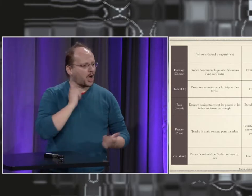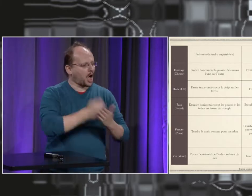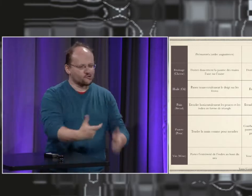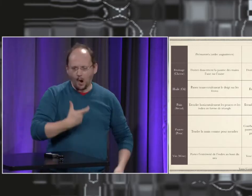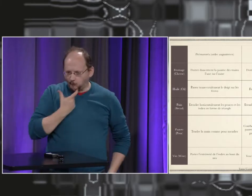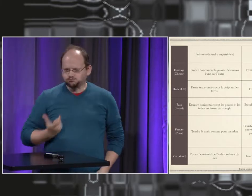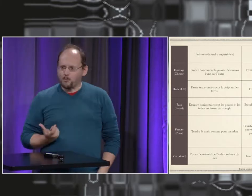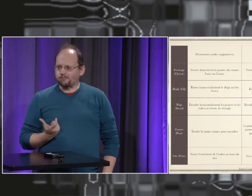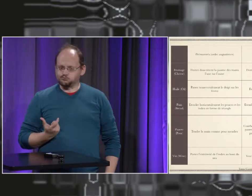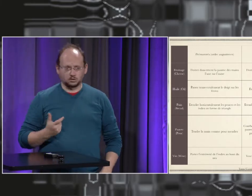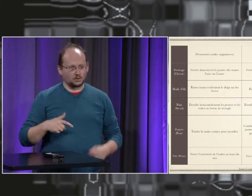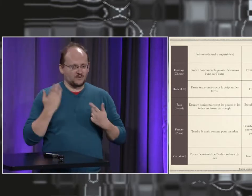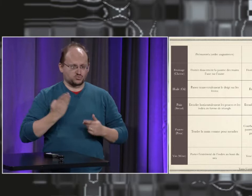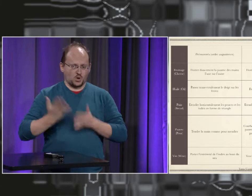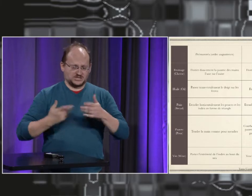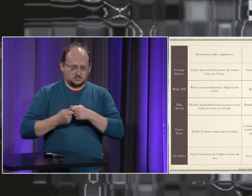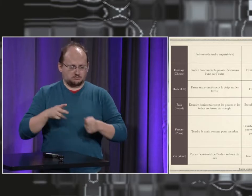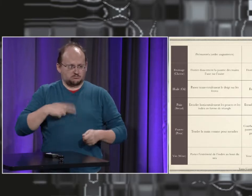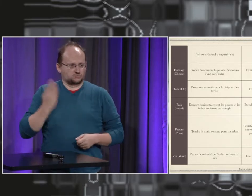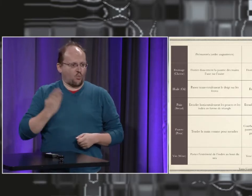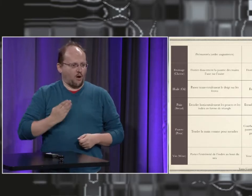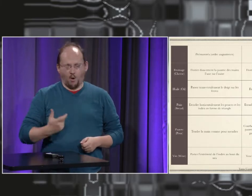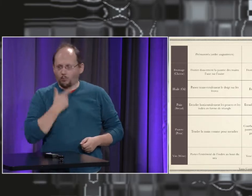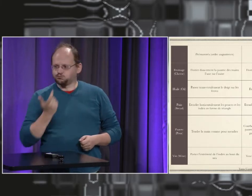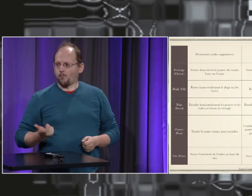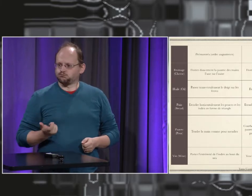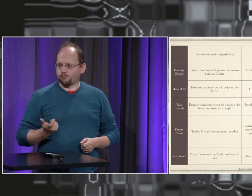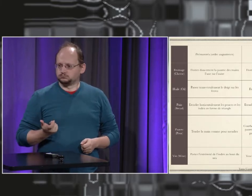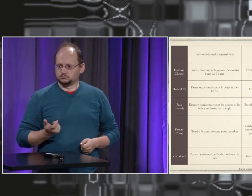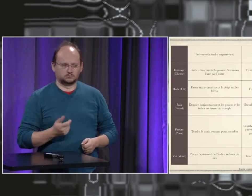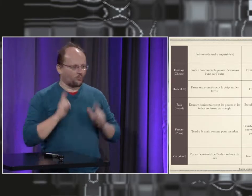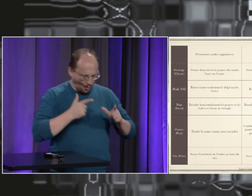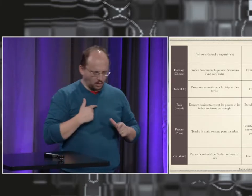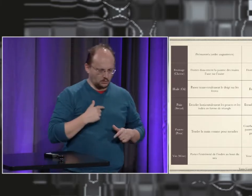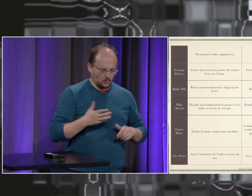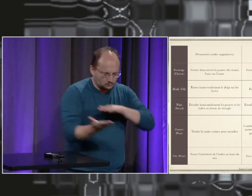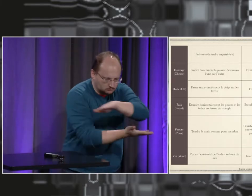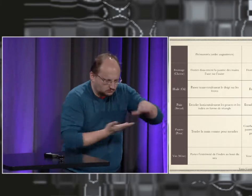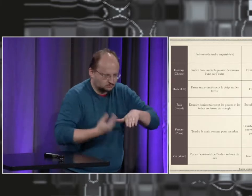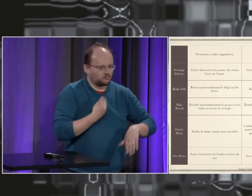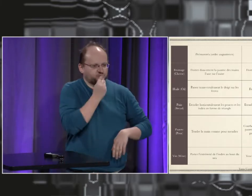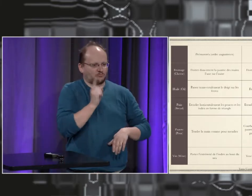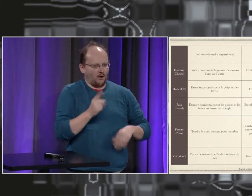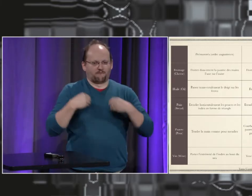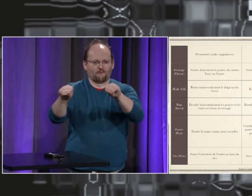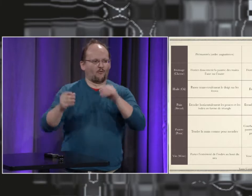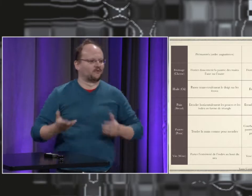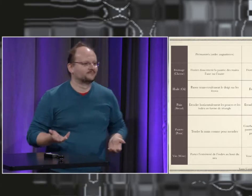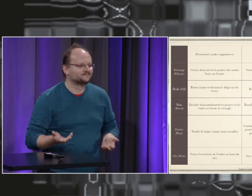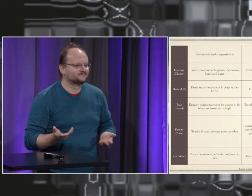Pour les sourds, eux, ils les mangeaient, le fromage. C'était plutôt croqué dans le fromage. Ils ont gardé le signe de croqué alors que les moines ne les